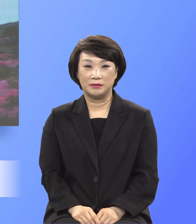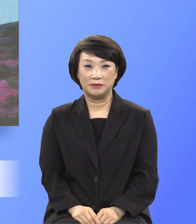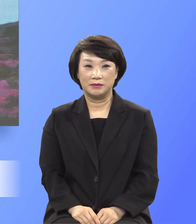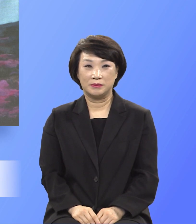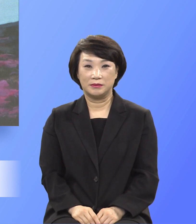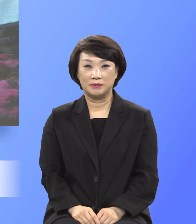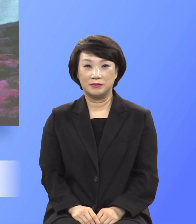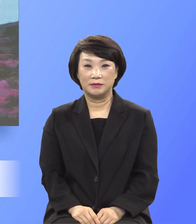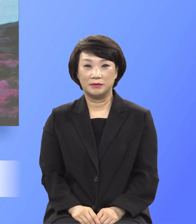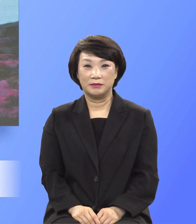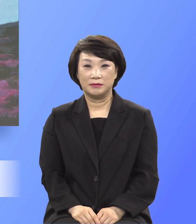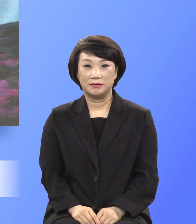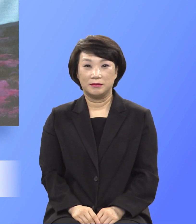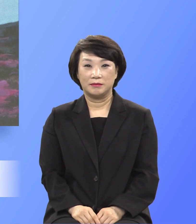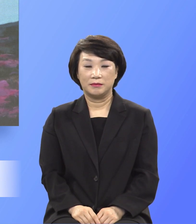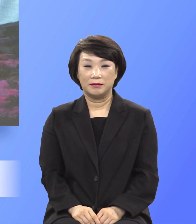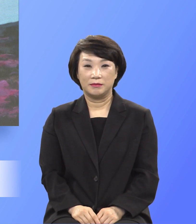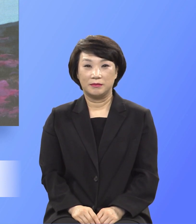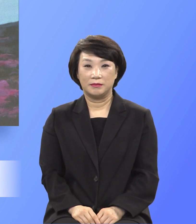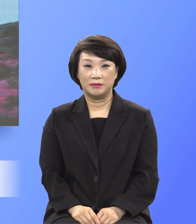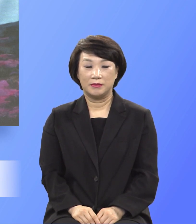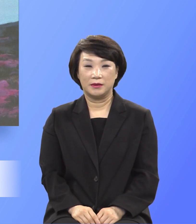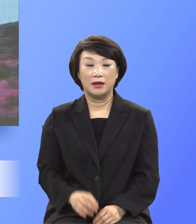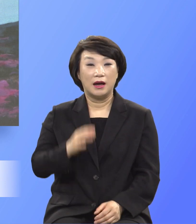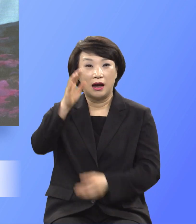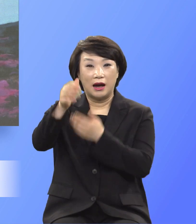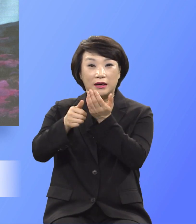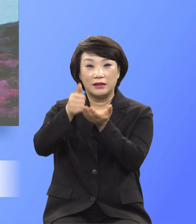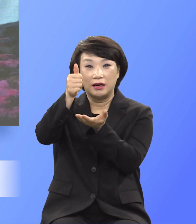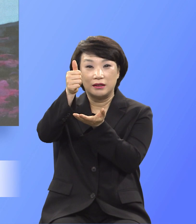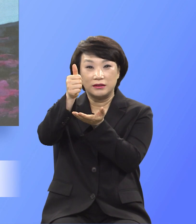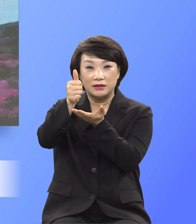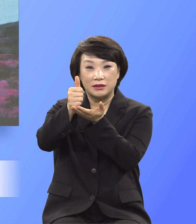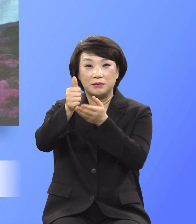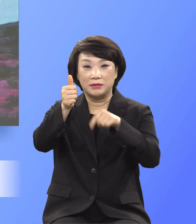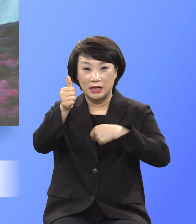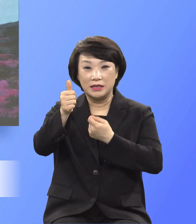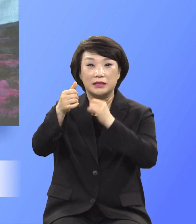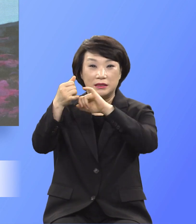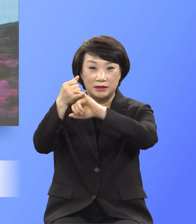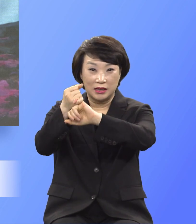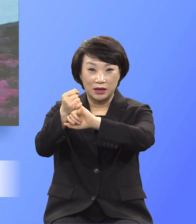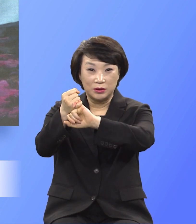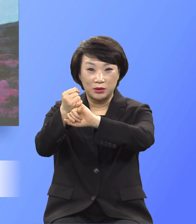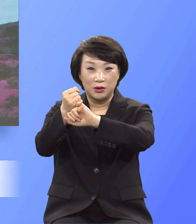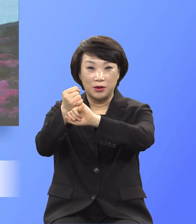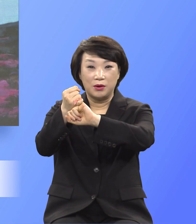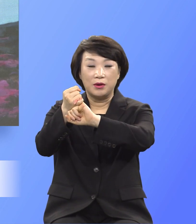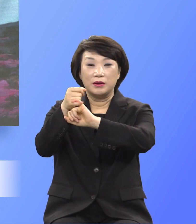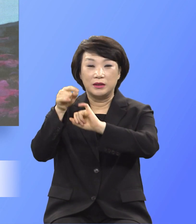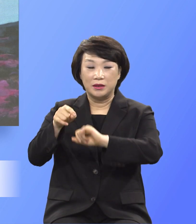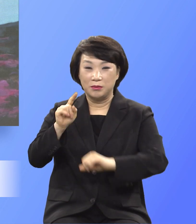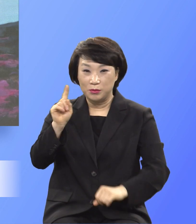하나님이 하나님 자신이 약속하신 무엇이라도